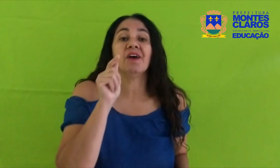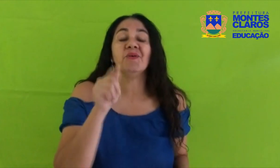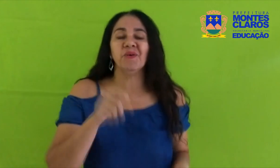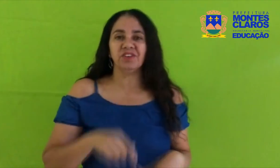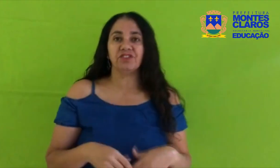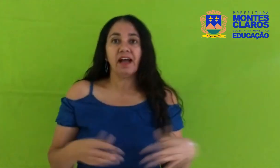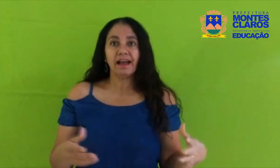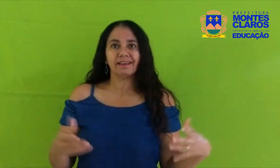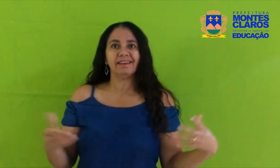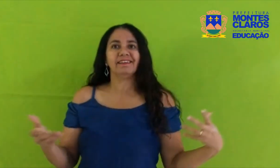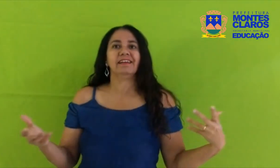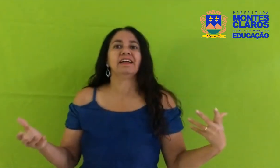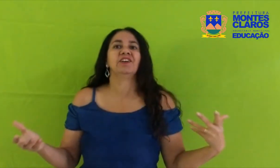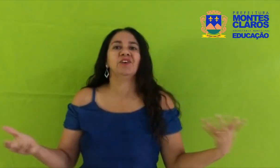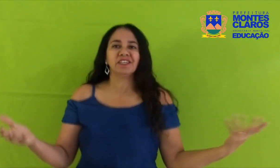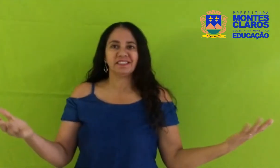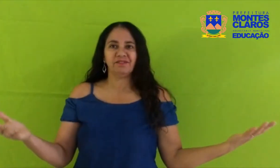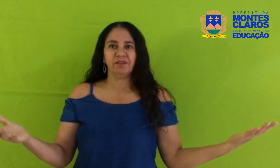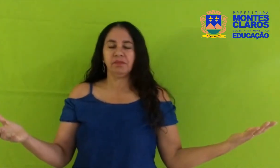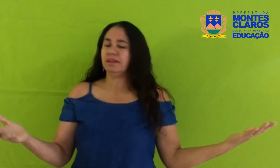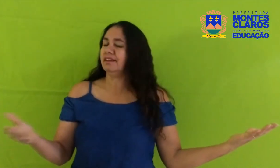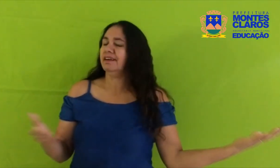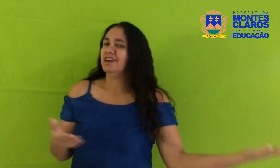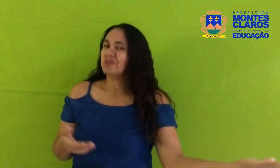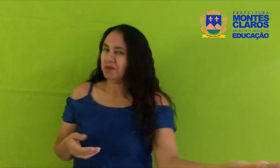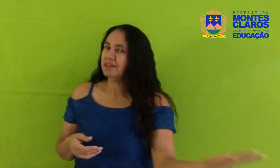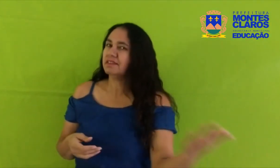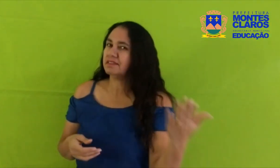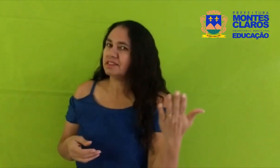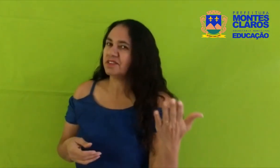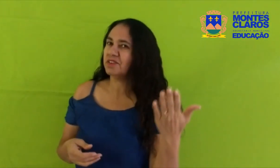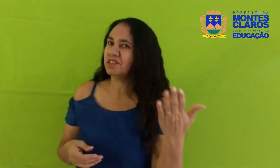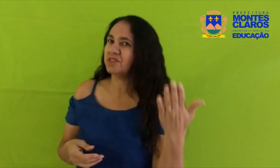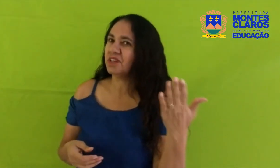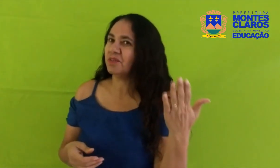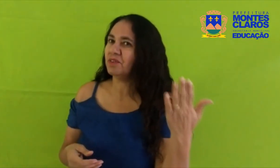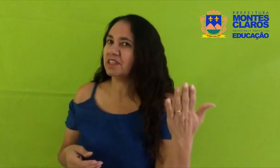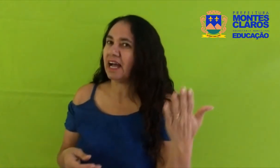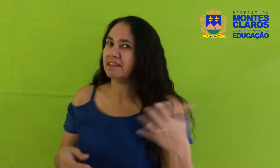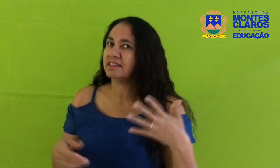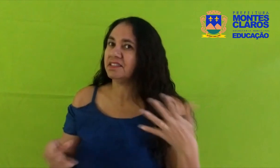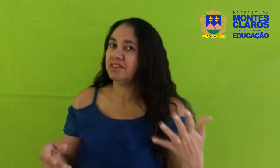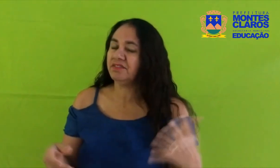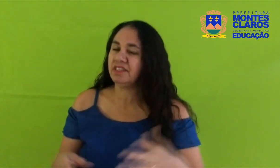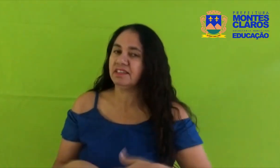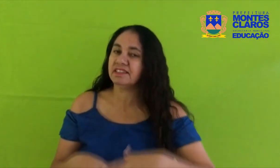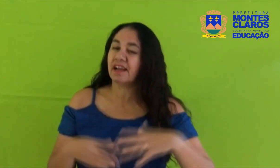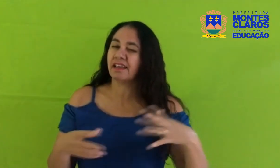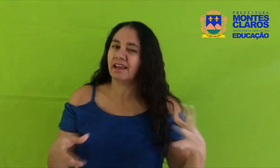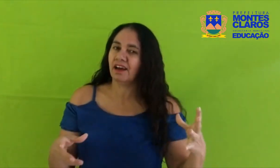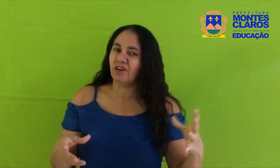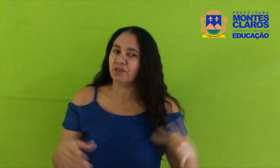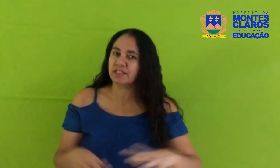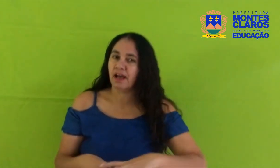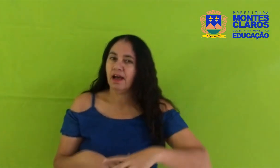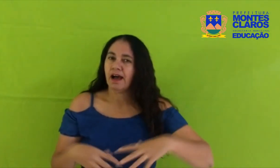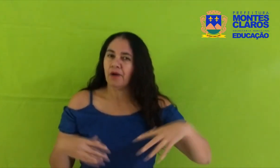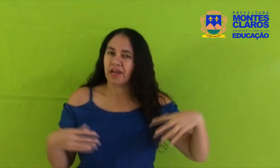hoje aqui na nossa família Quantas histórias foram contadas e vividas naquela roça Ao